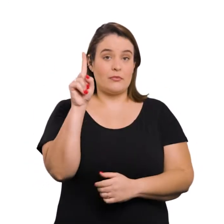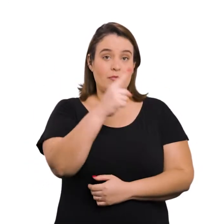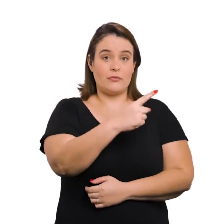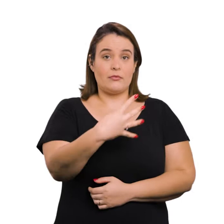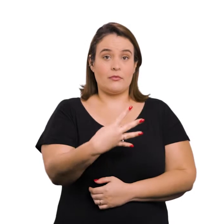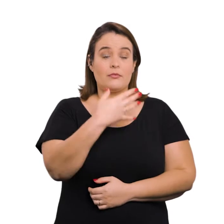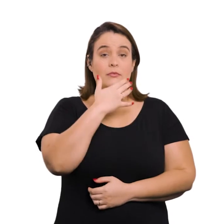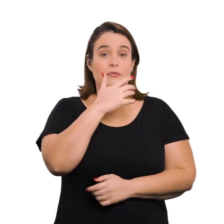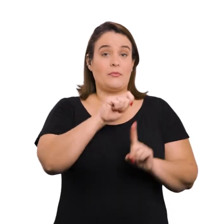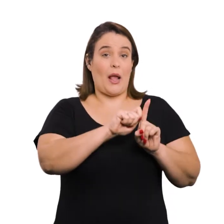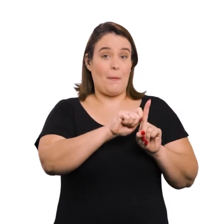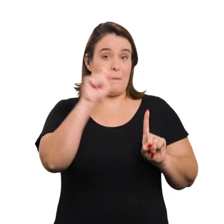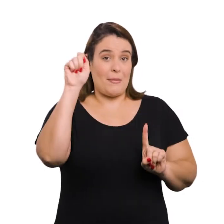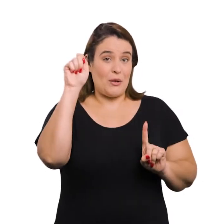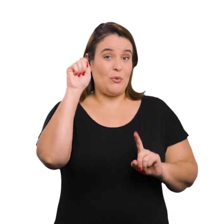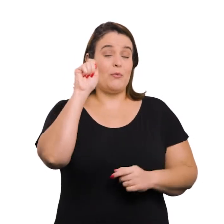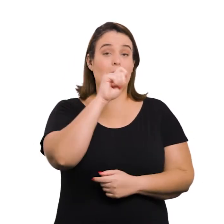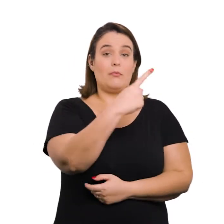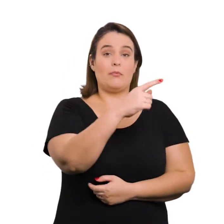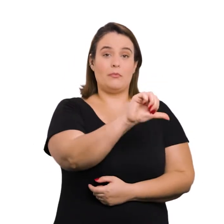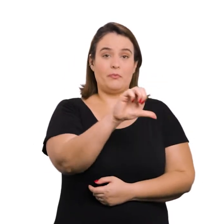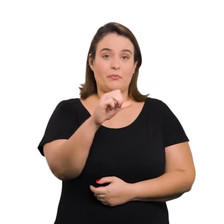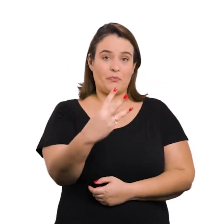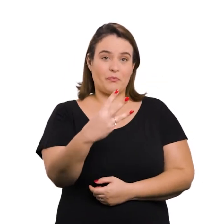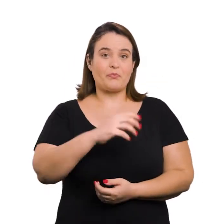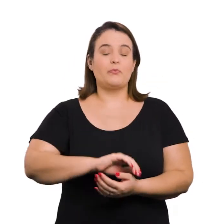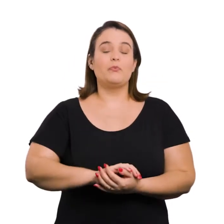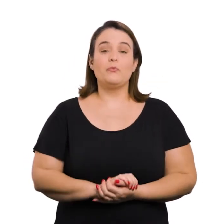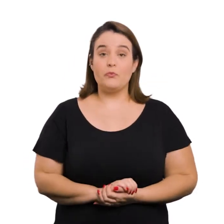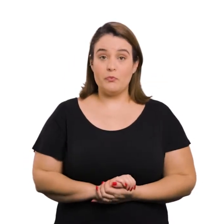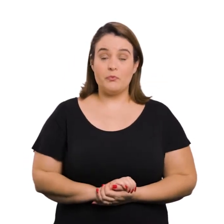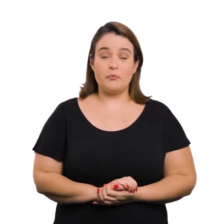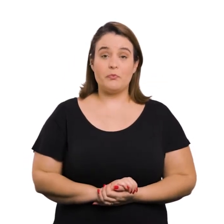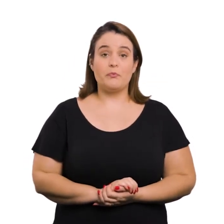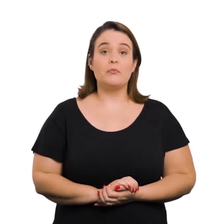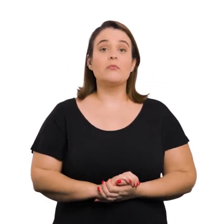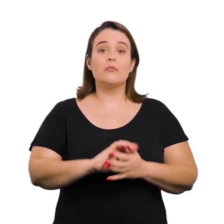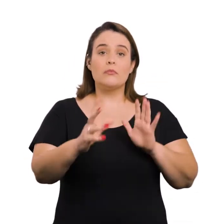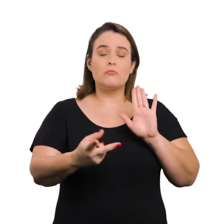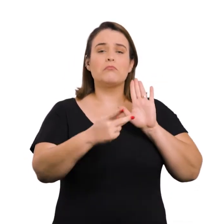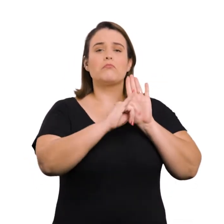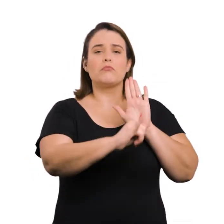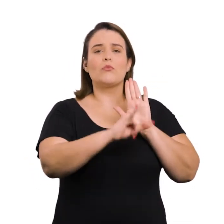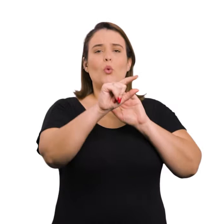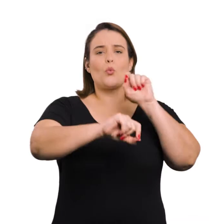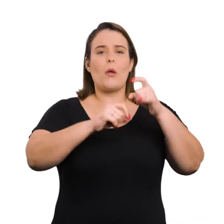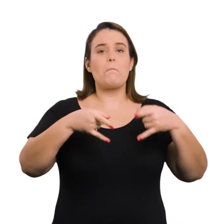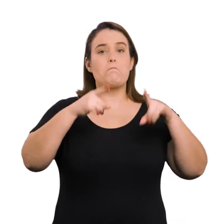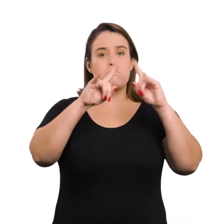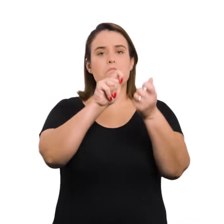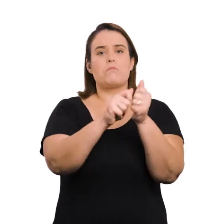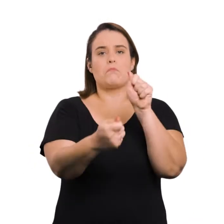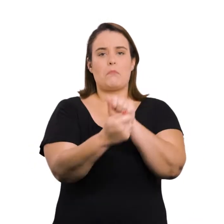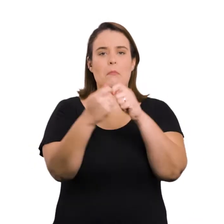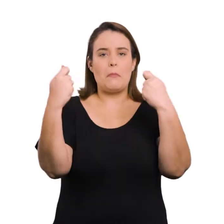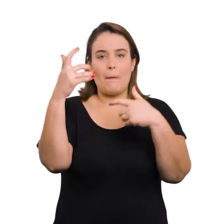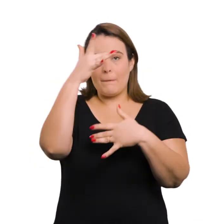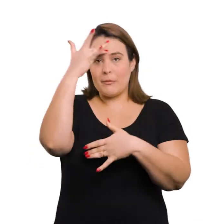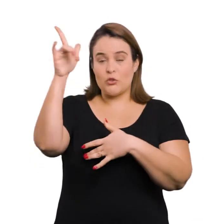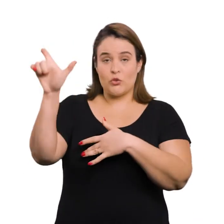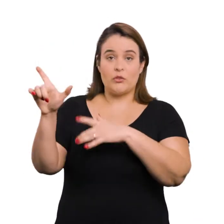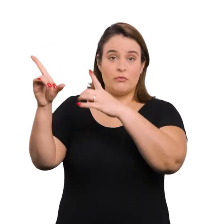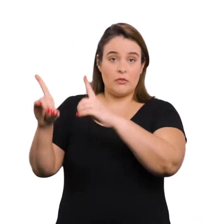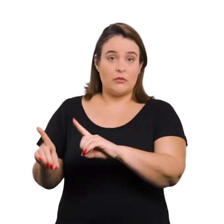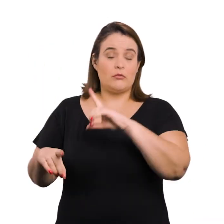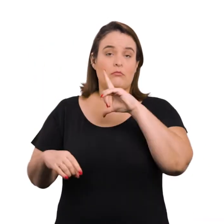de 14 de abril de 1993. Dispõe sobre a adequação das edificações à pessoa portadora de